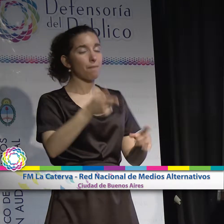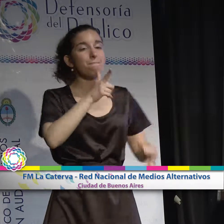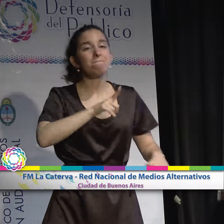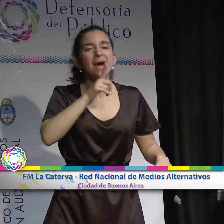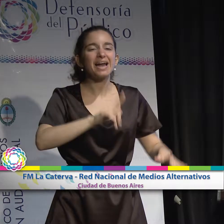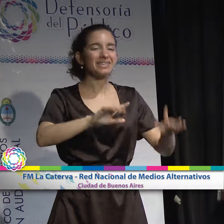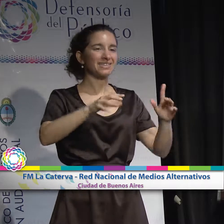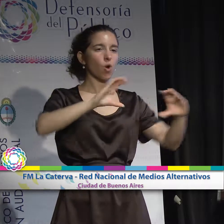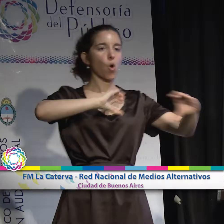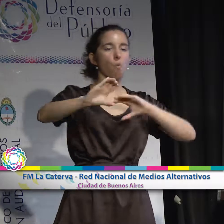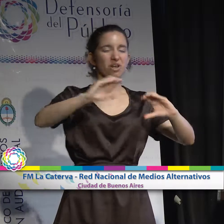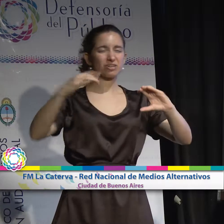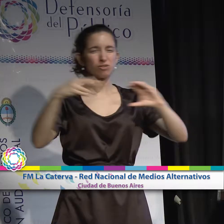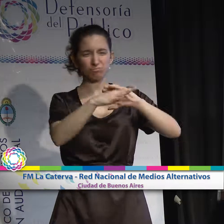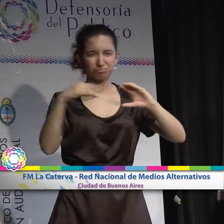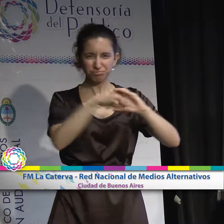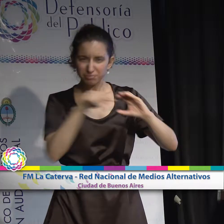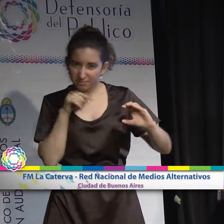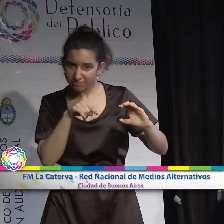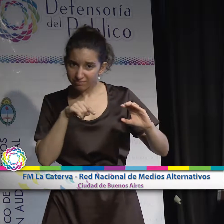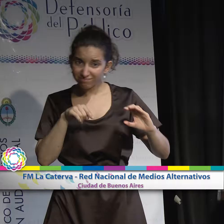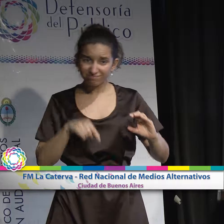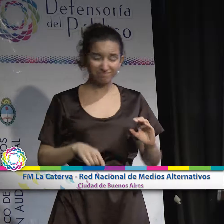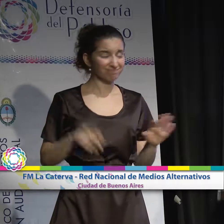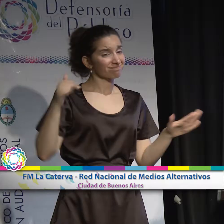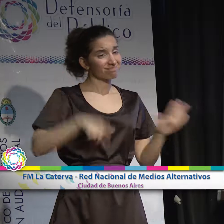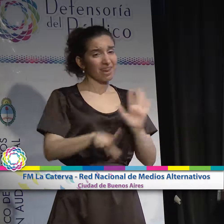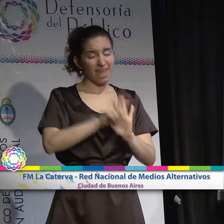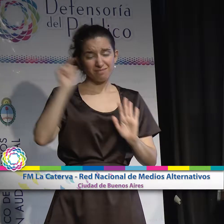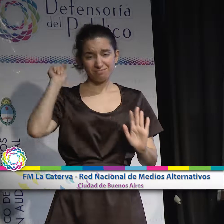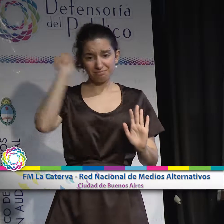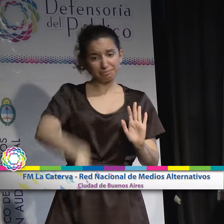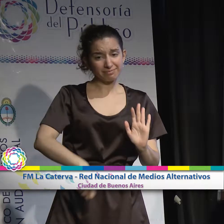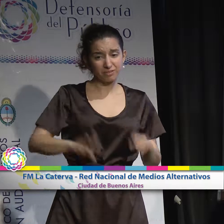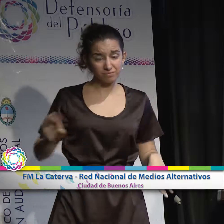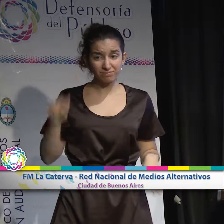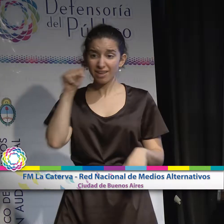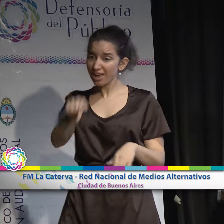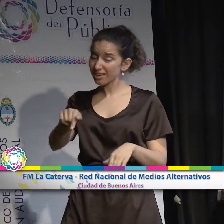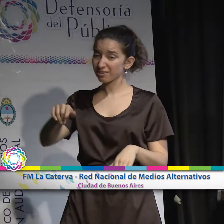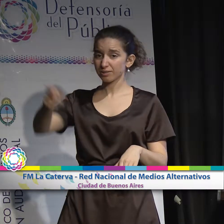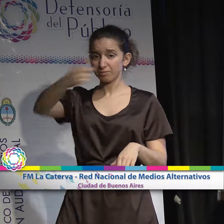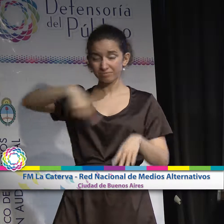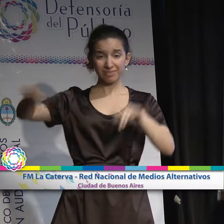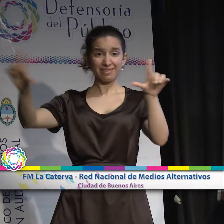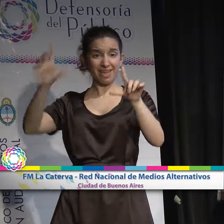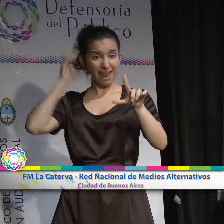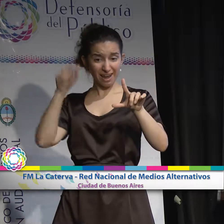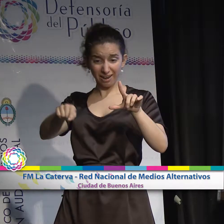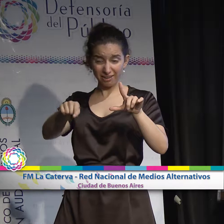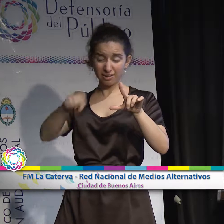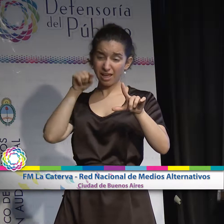el reciente y escandaloso fallo judicial que se emitió. El mismo fallo que criminaliza y envía juicio al medio comunitario